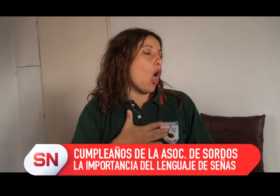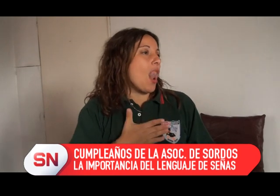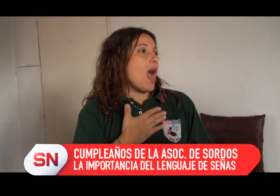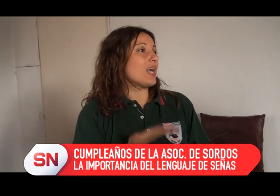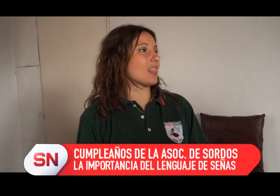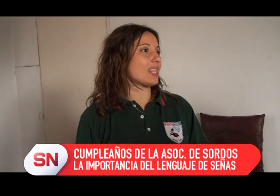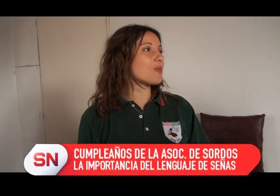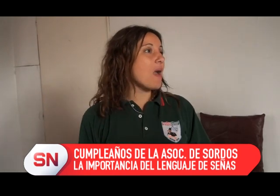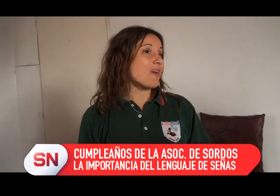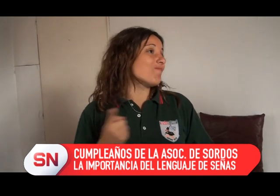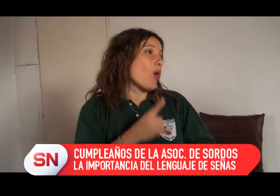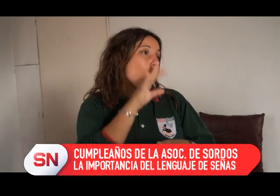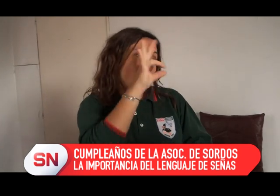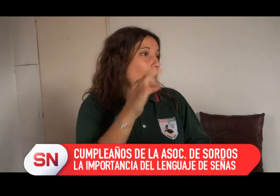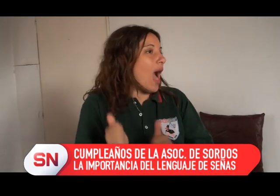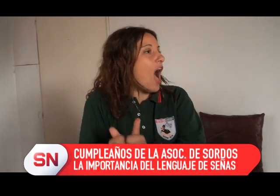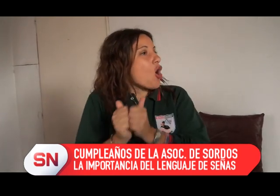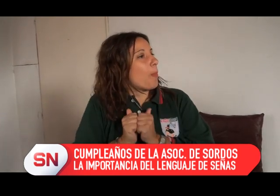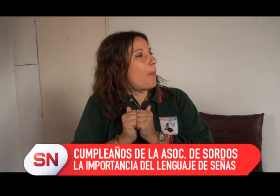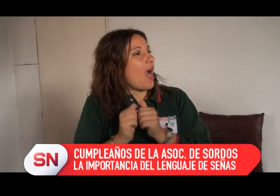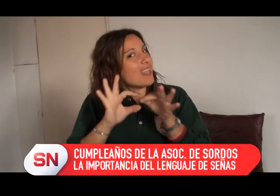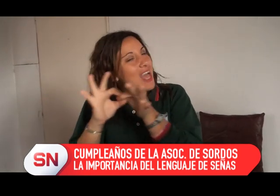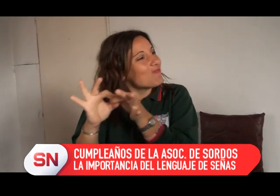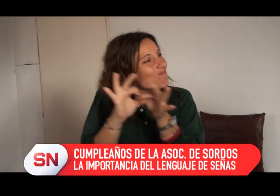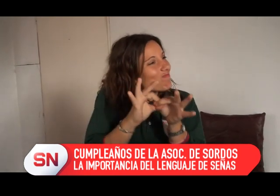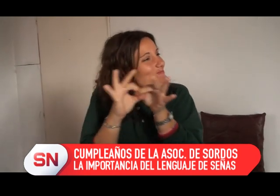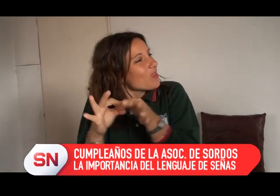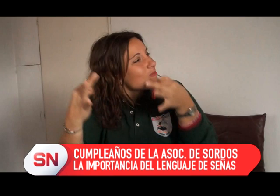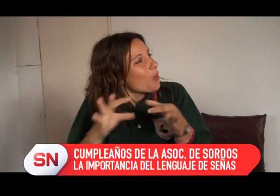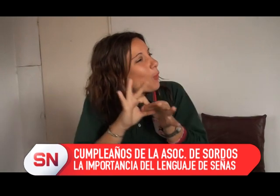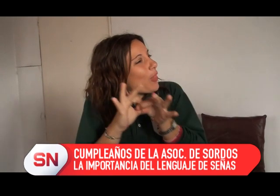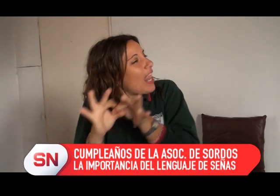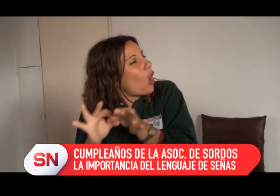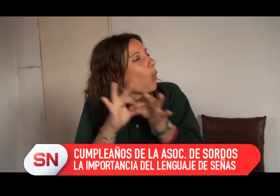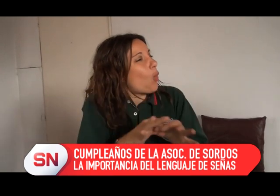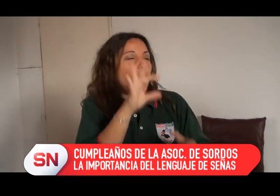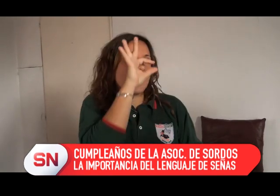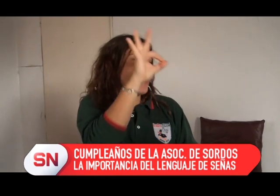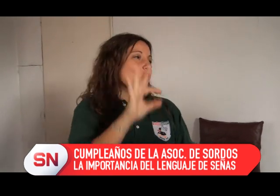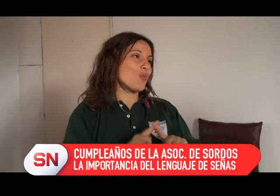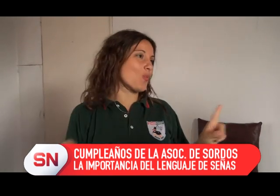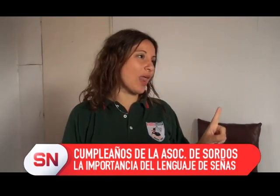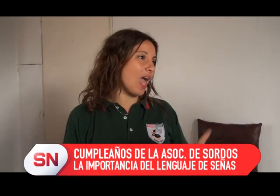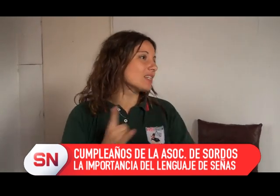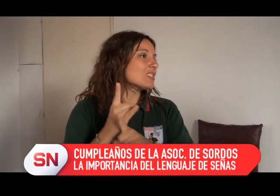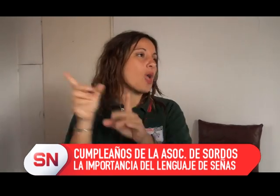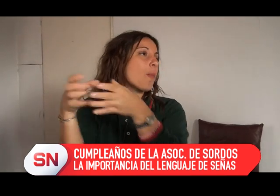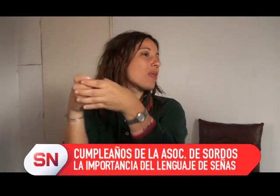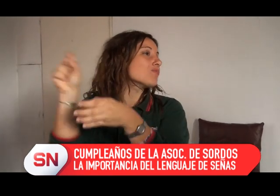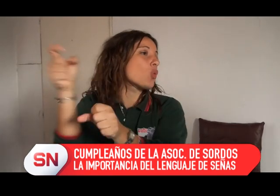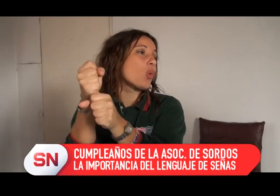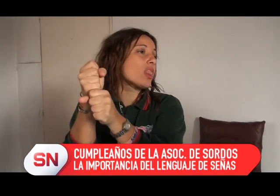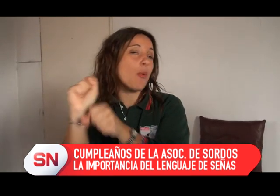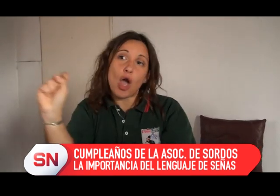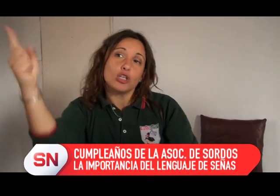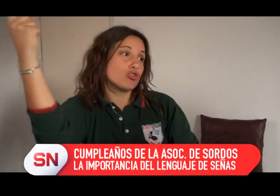capacitada a dar la lengua de señas y que por ahí si no está bien dado, no sabe hasta qué punto esté bien. Hay que ver de